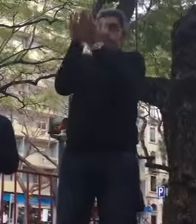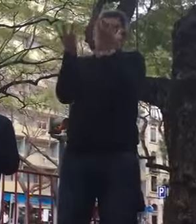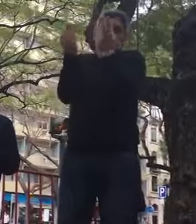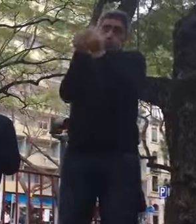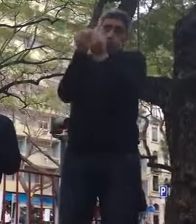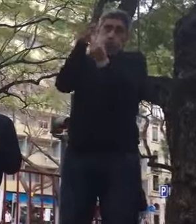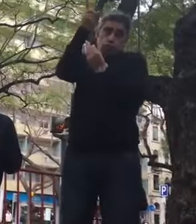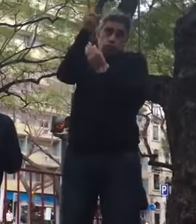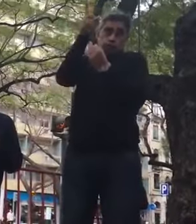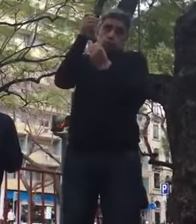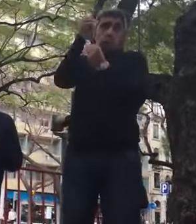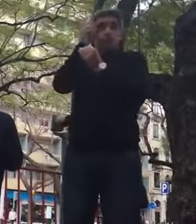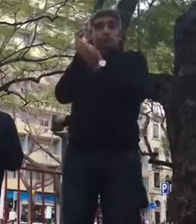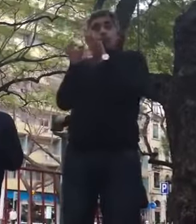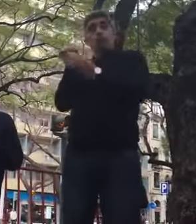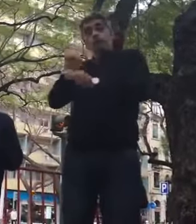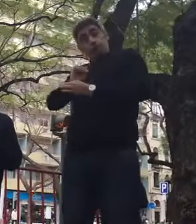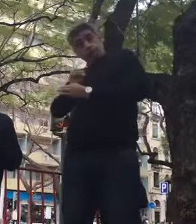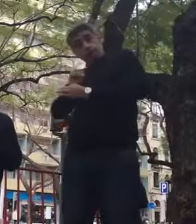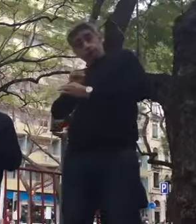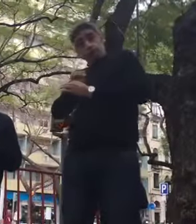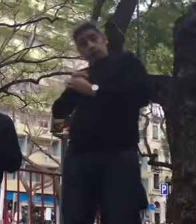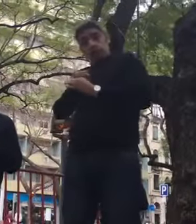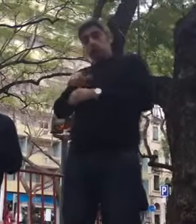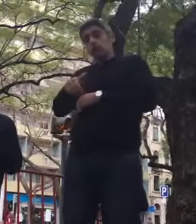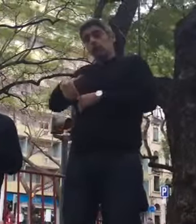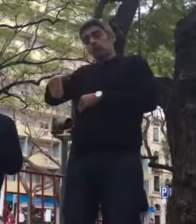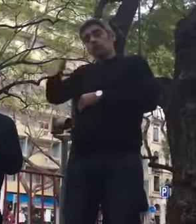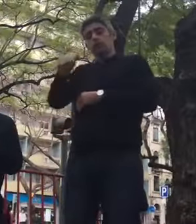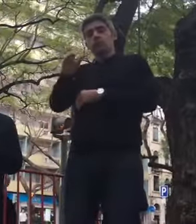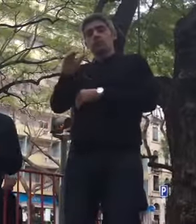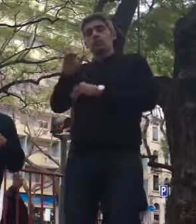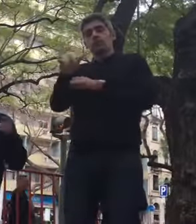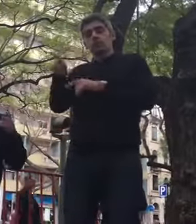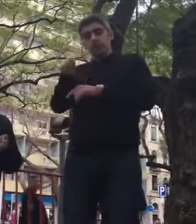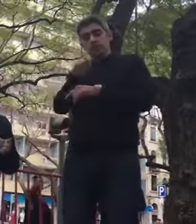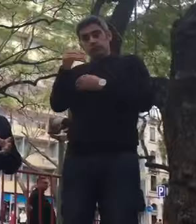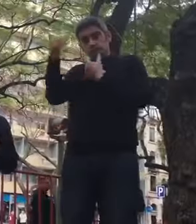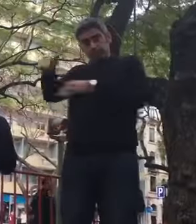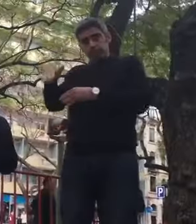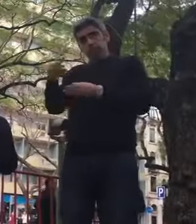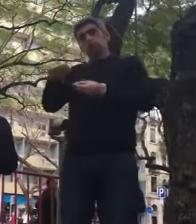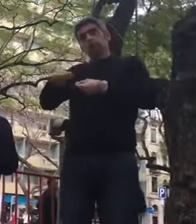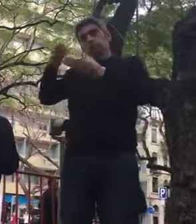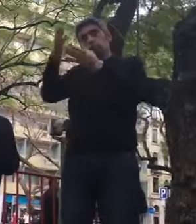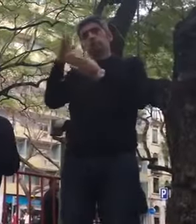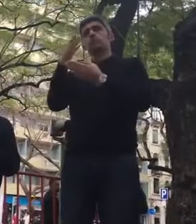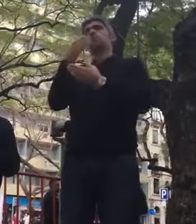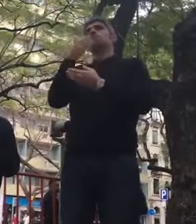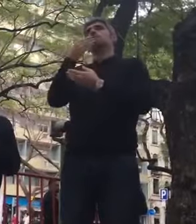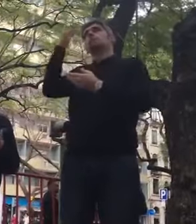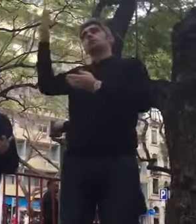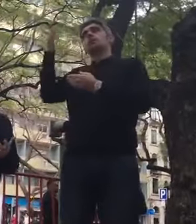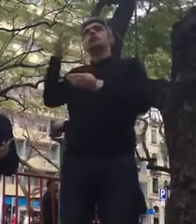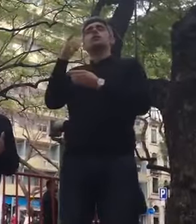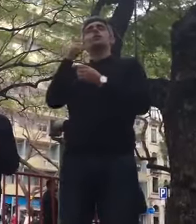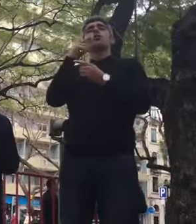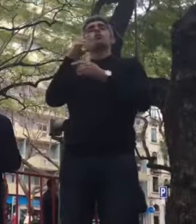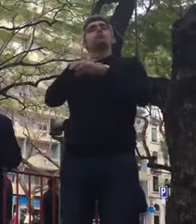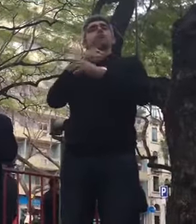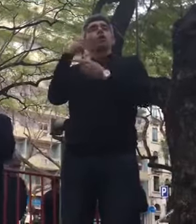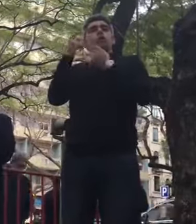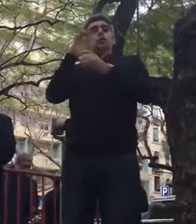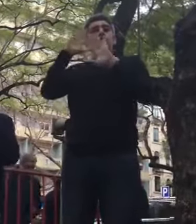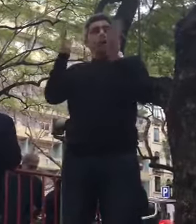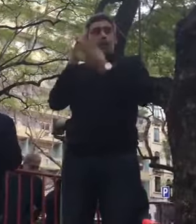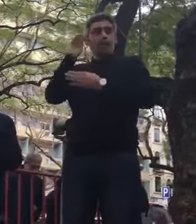nosso parecer jurídico até ao dia, ao final do mês, e o pedido à Procuradoria-Geral da República, que só pode